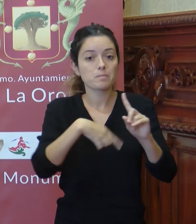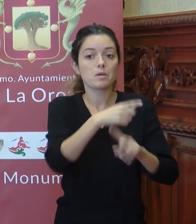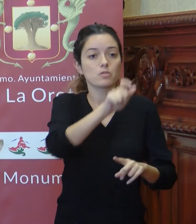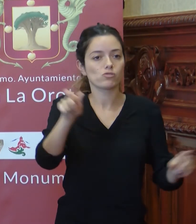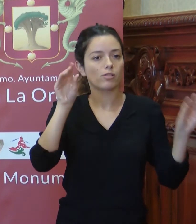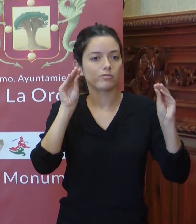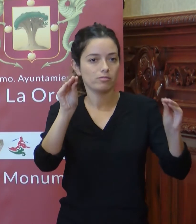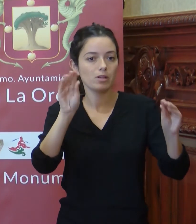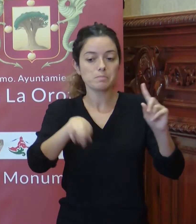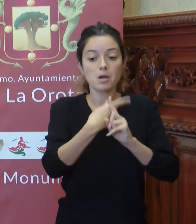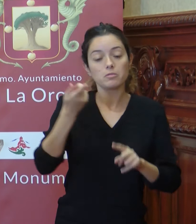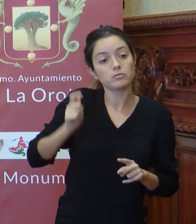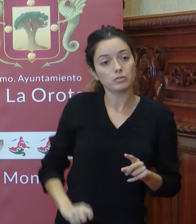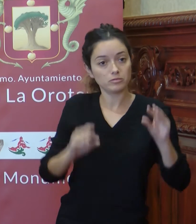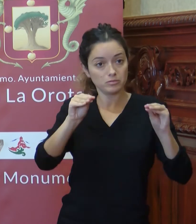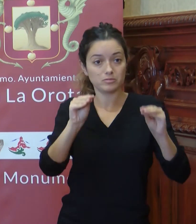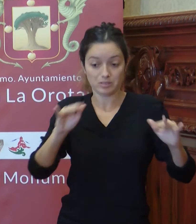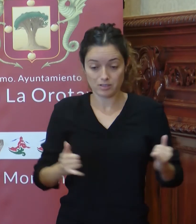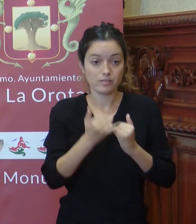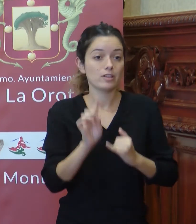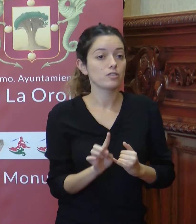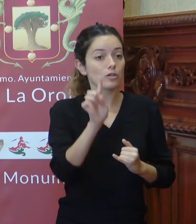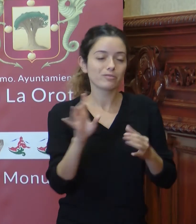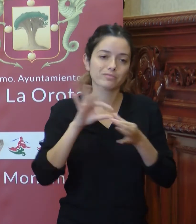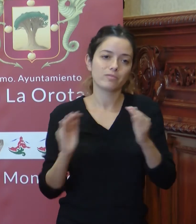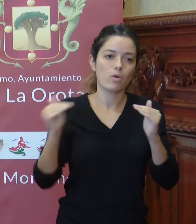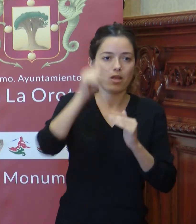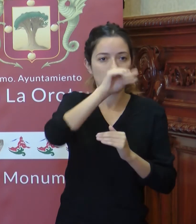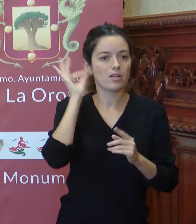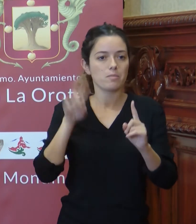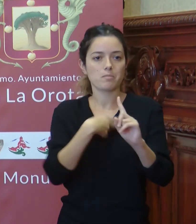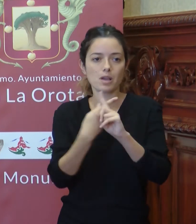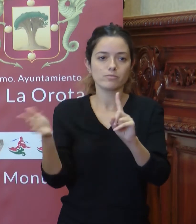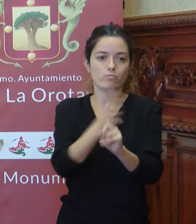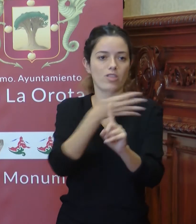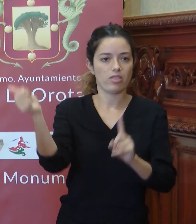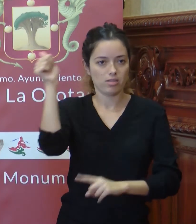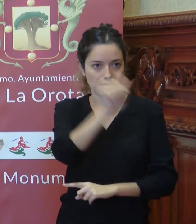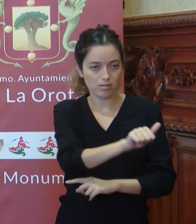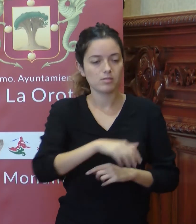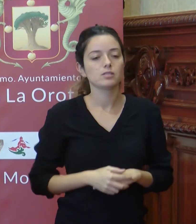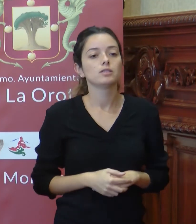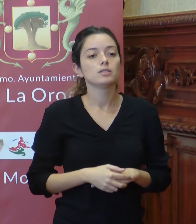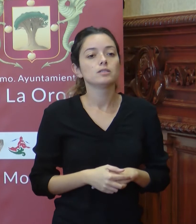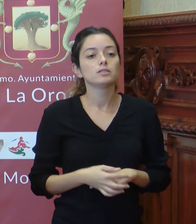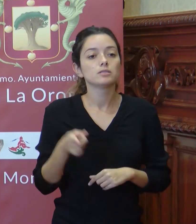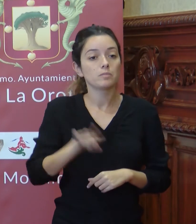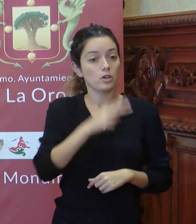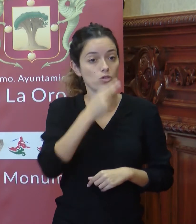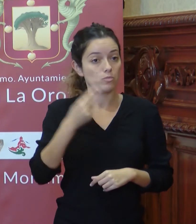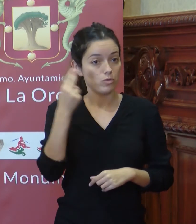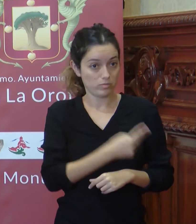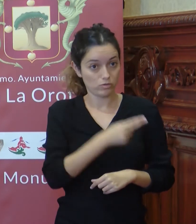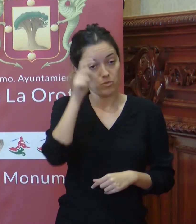ciudadanía y a los profesionales del norte de la isla en igualdad de género y violencias machistas. Expresar el compromiso de los municipios